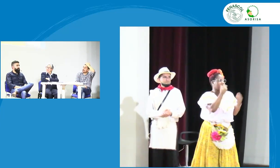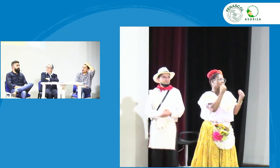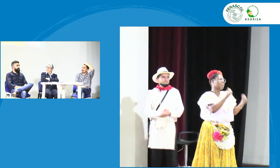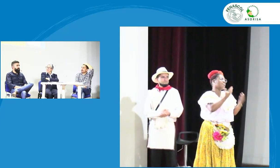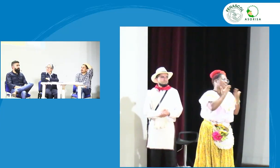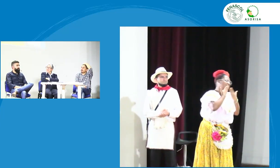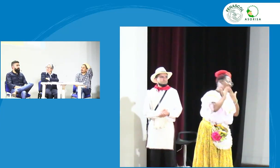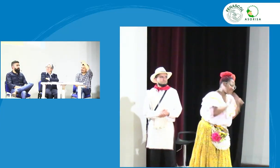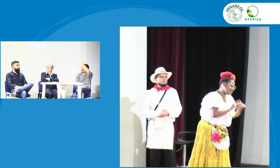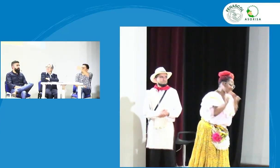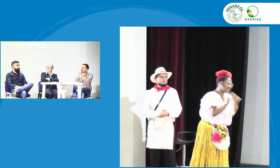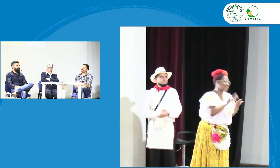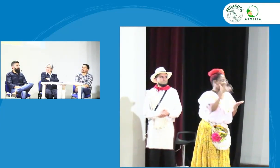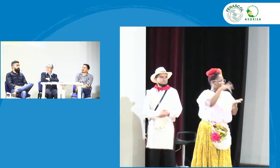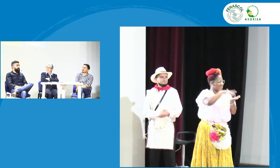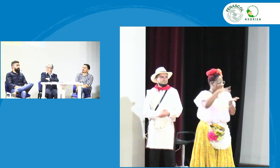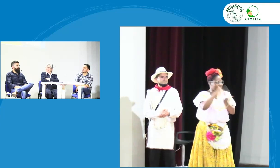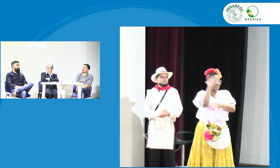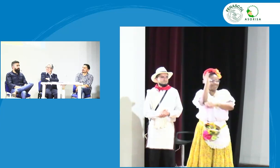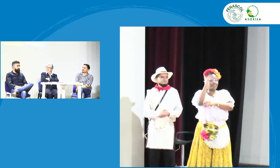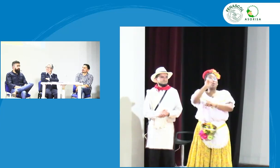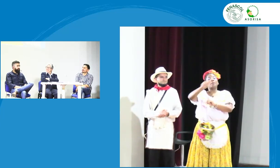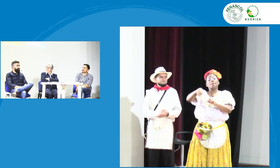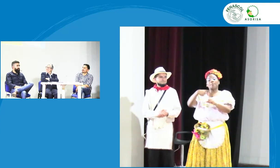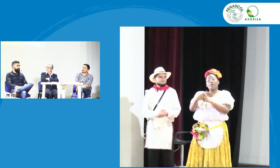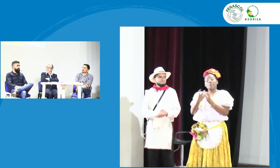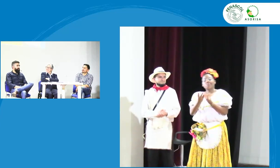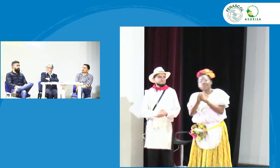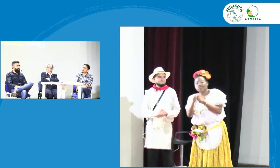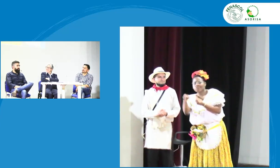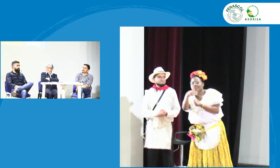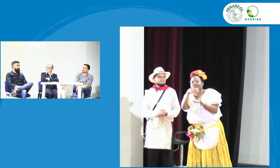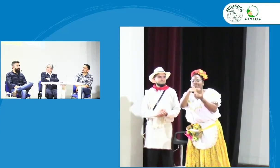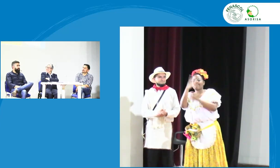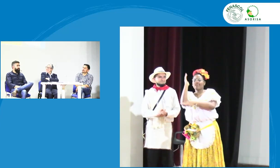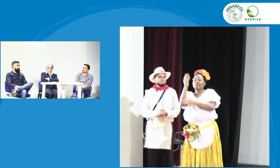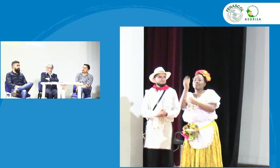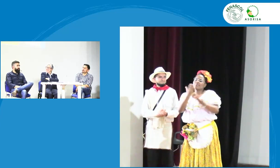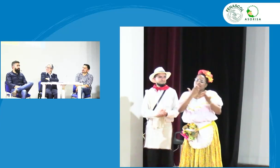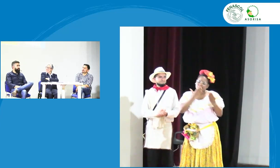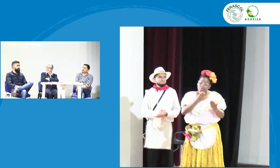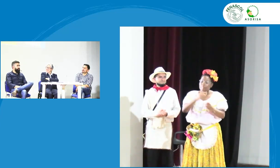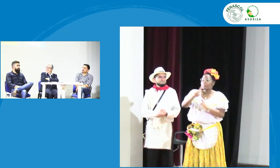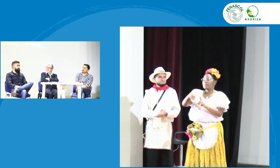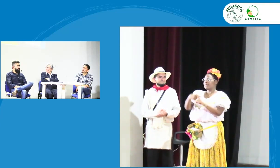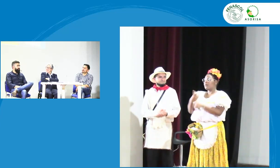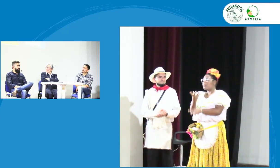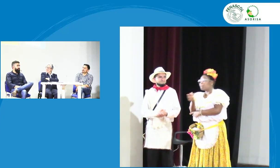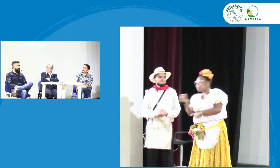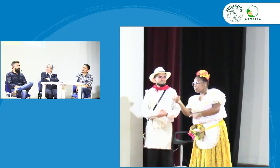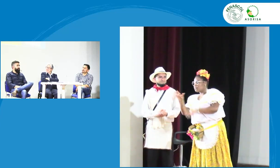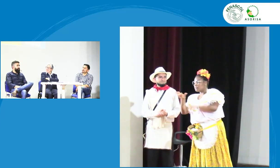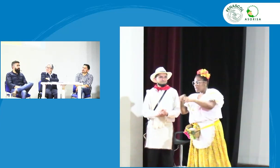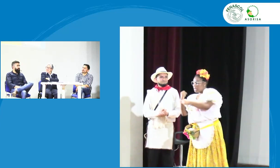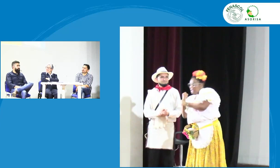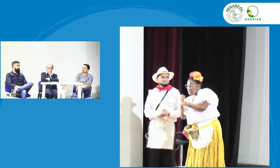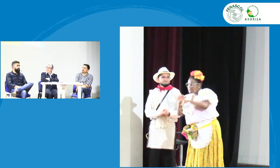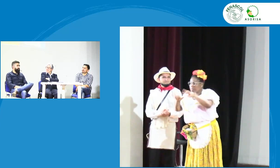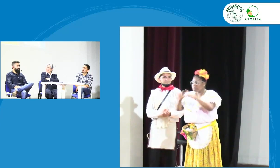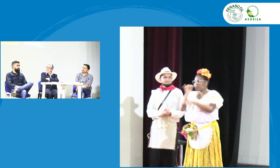importancia les damos las gracias a ustedes por participar y también a todos los conferencistas que han participado en